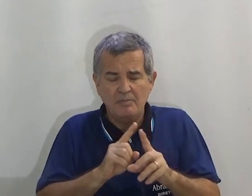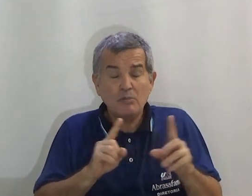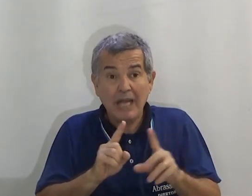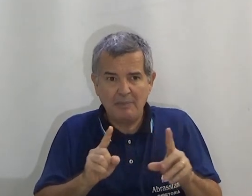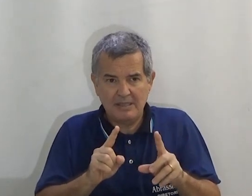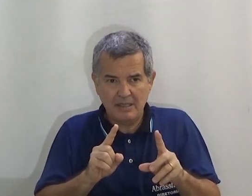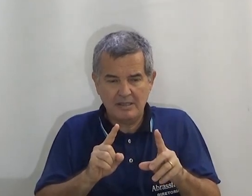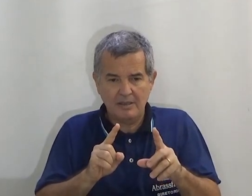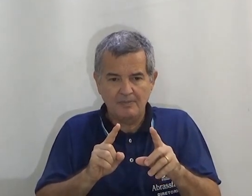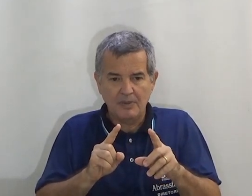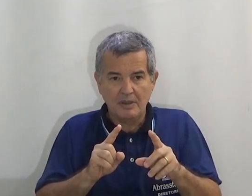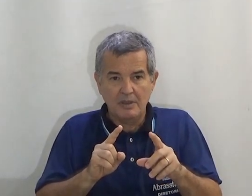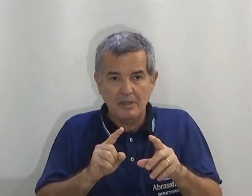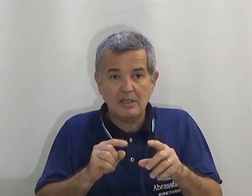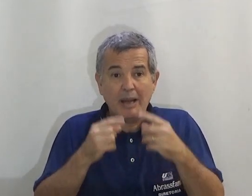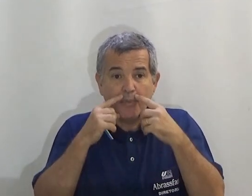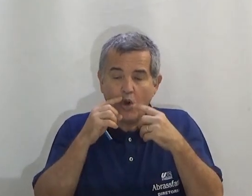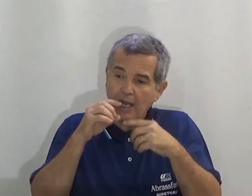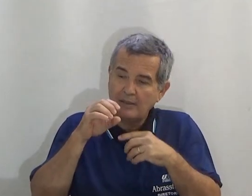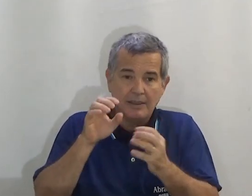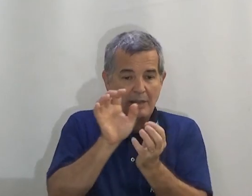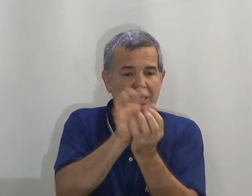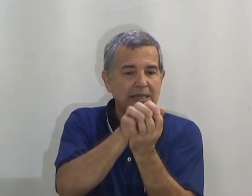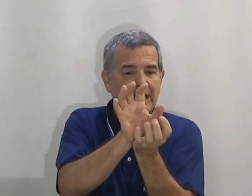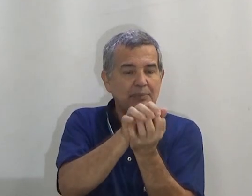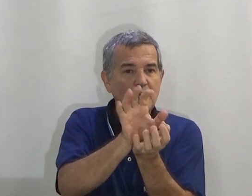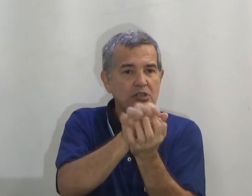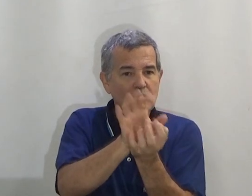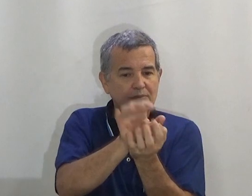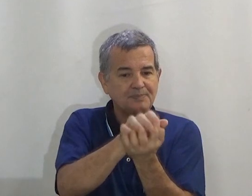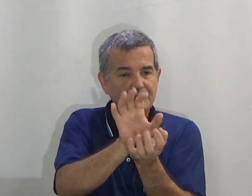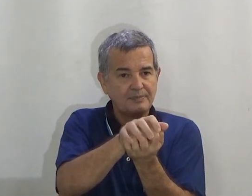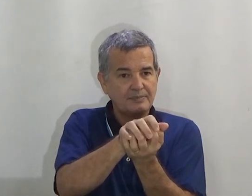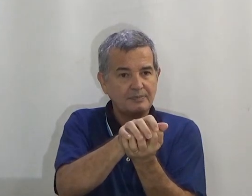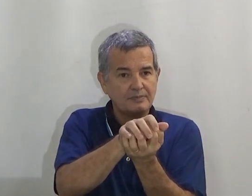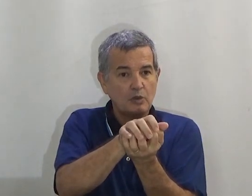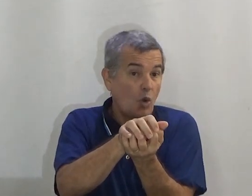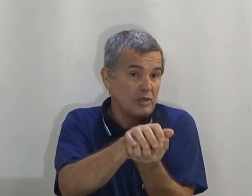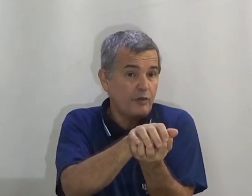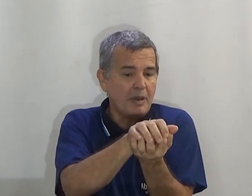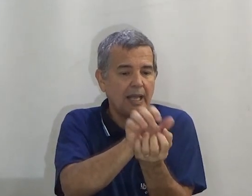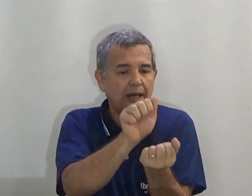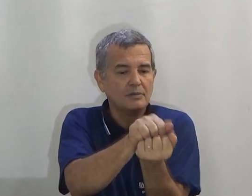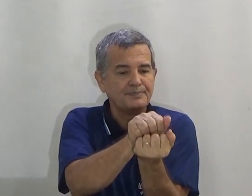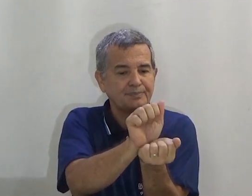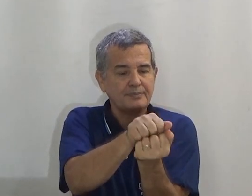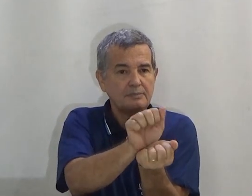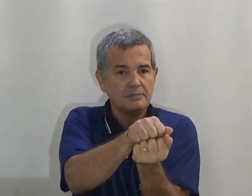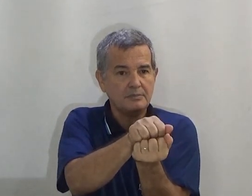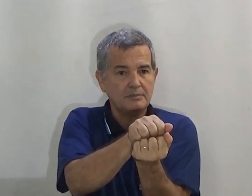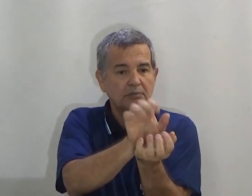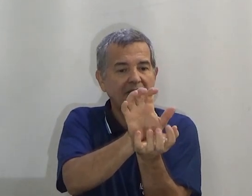dá para ser assim. Então a boca é representada por isso. Ou se for banguero.